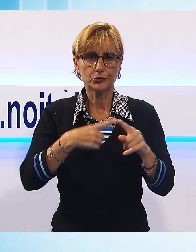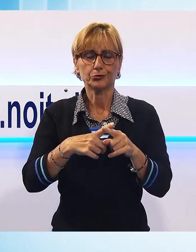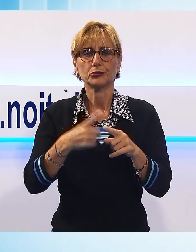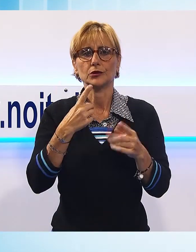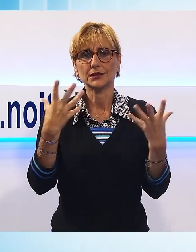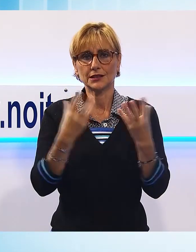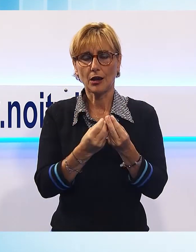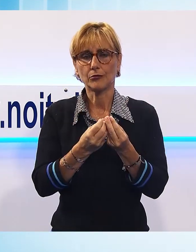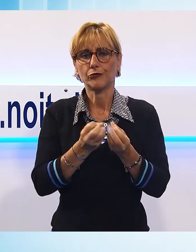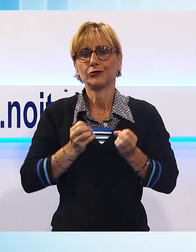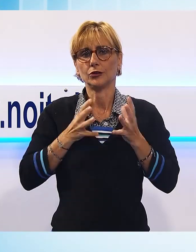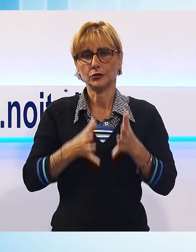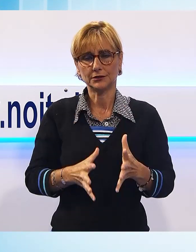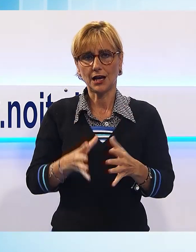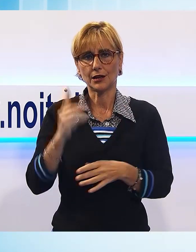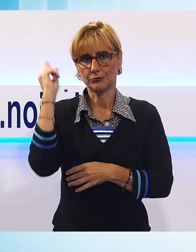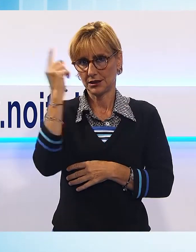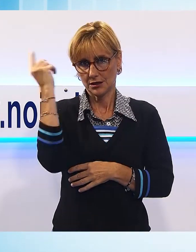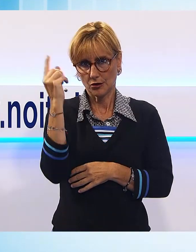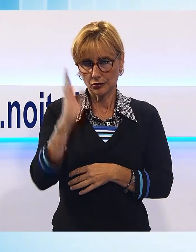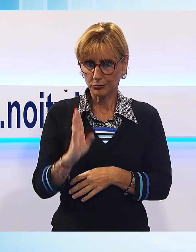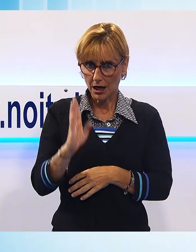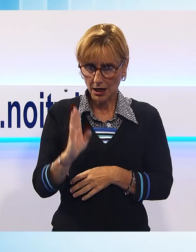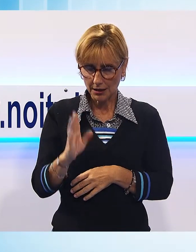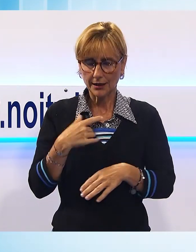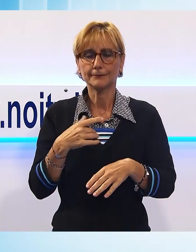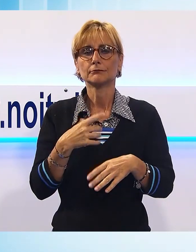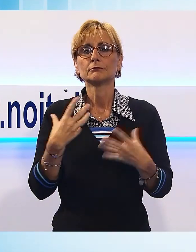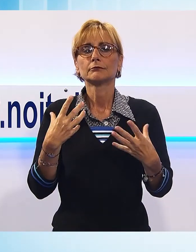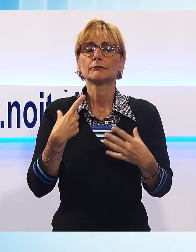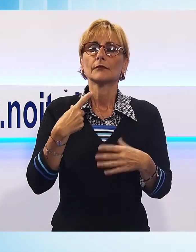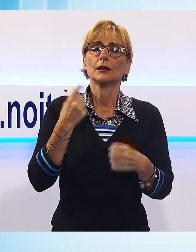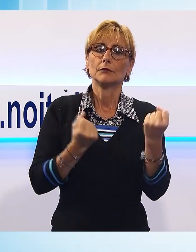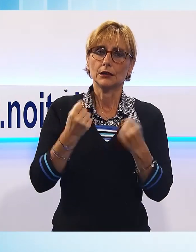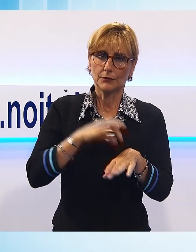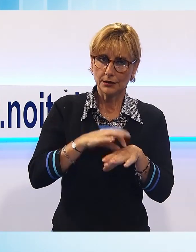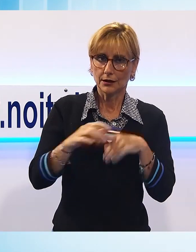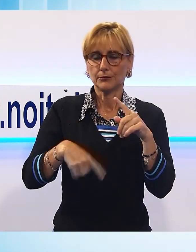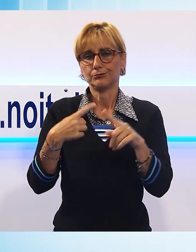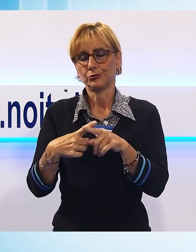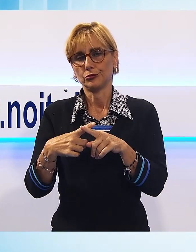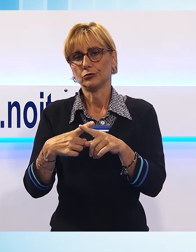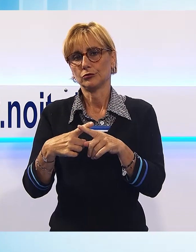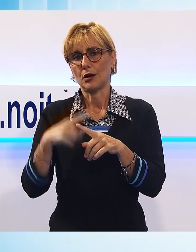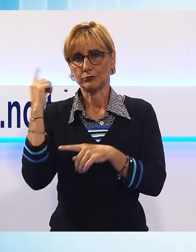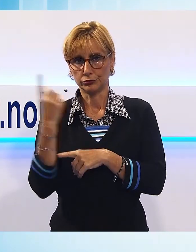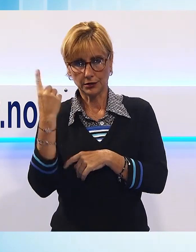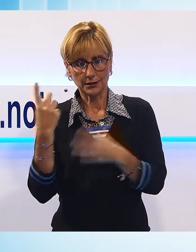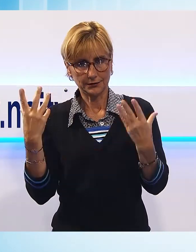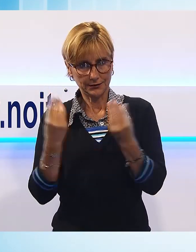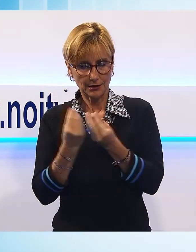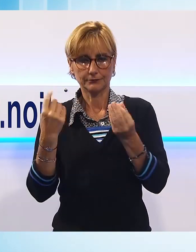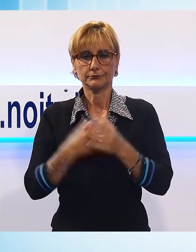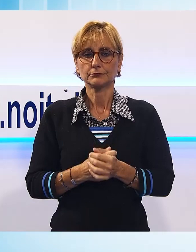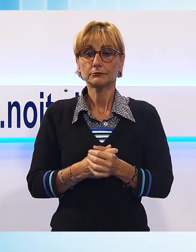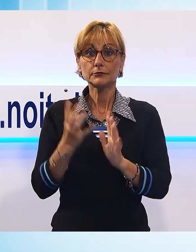misericordia del barghiciano, presenti con un'ambulanza al seguito dell'auto medica del 118. Il traffico, per consentire il recupero,